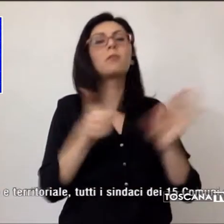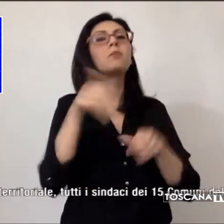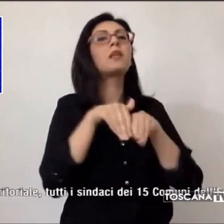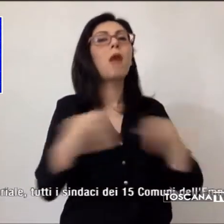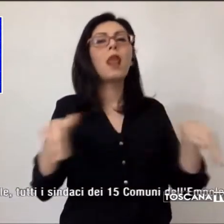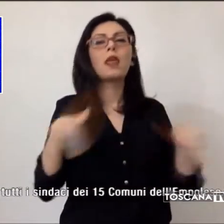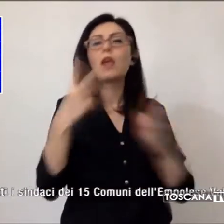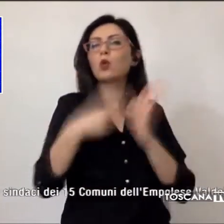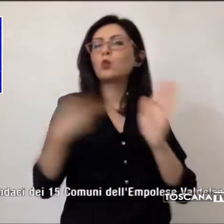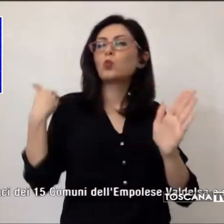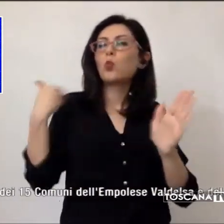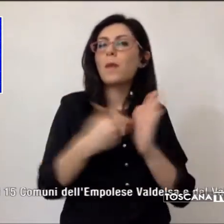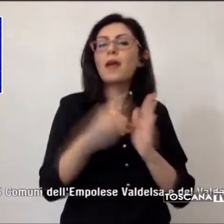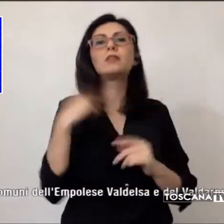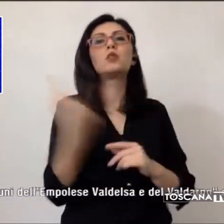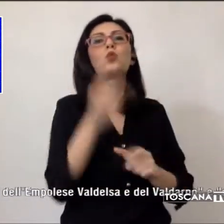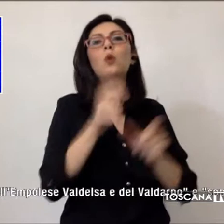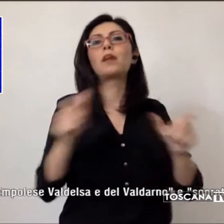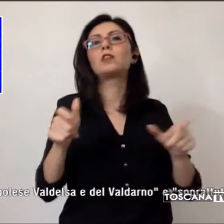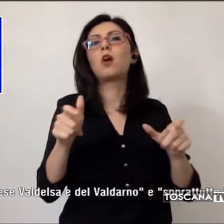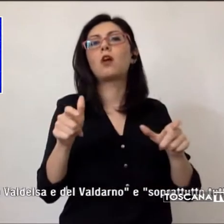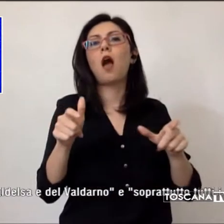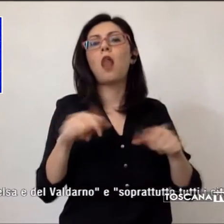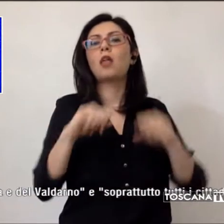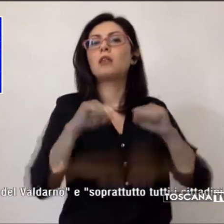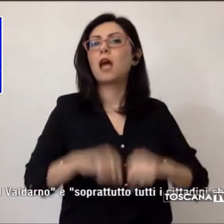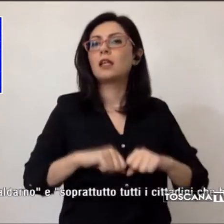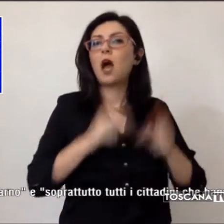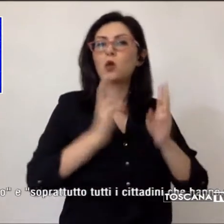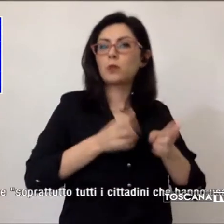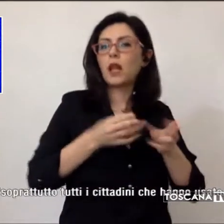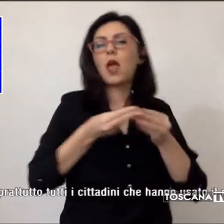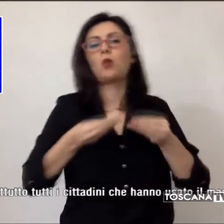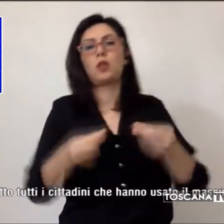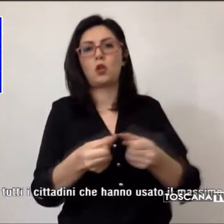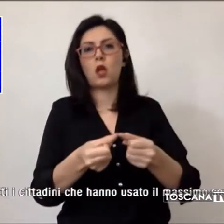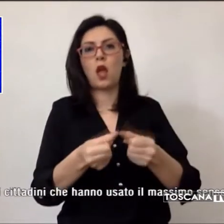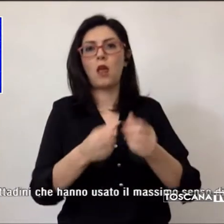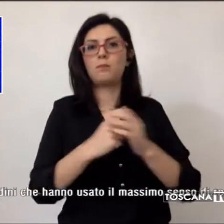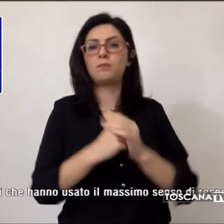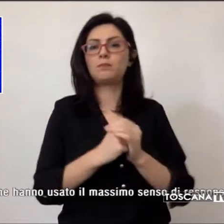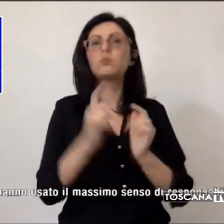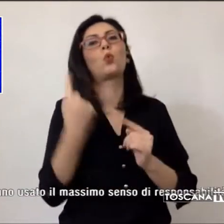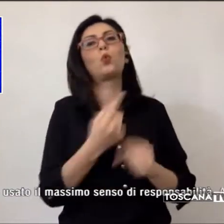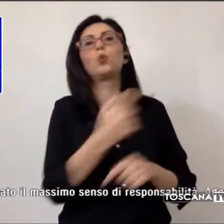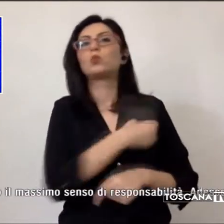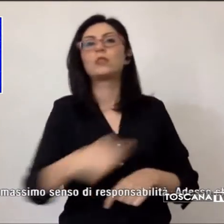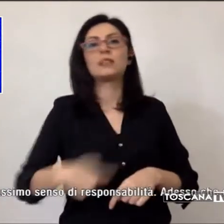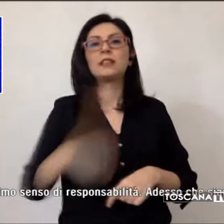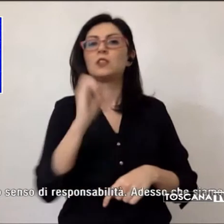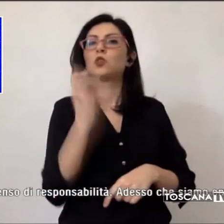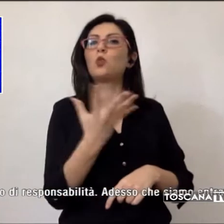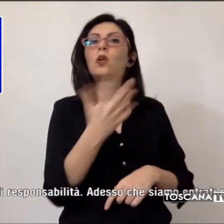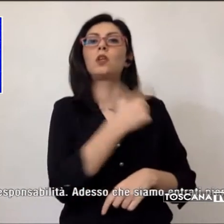tutto il personale sanitario ospedaliero e territoriale. Tutti i sindaci dei 15 comuni dell